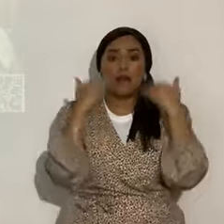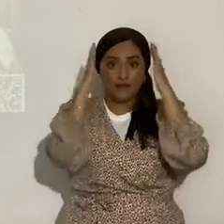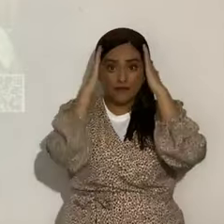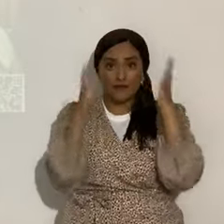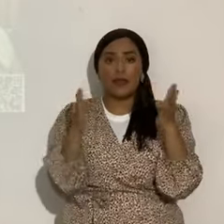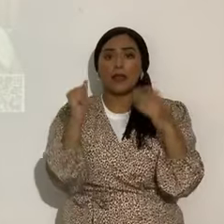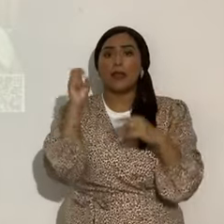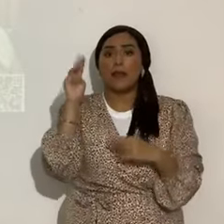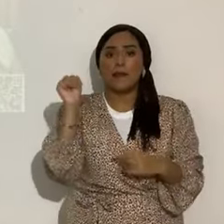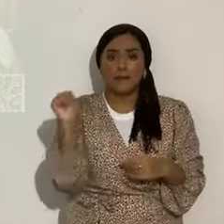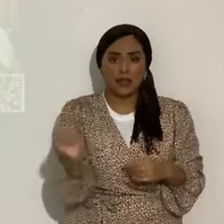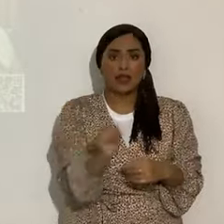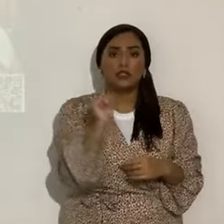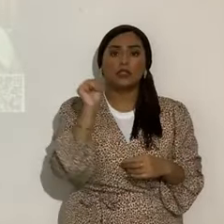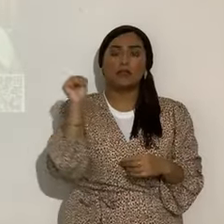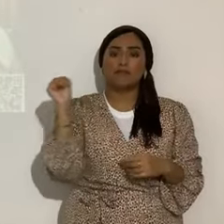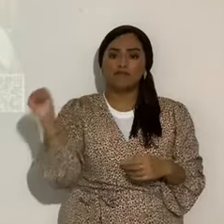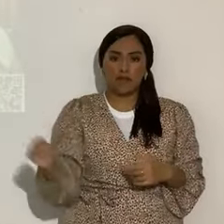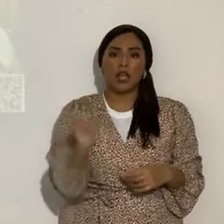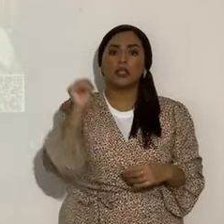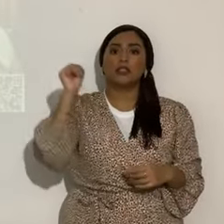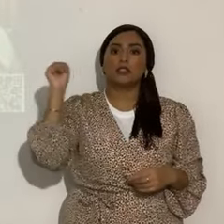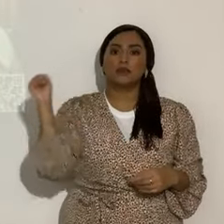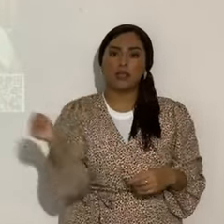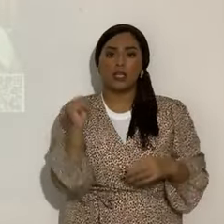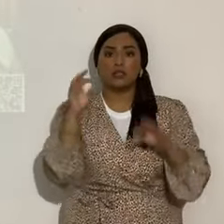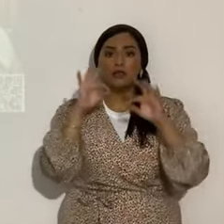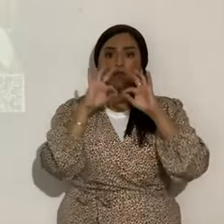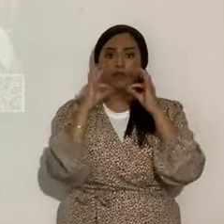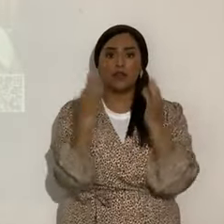hay miles de miles de miles de familias judías.